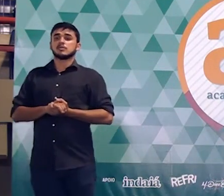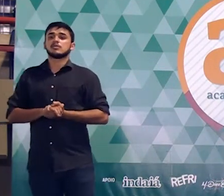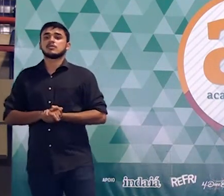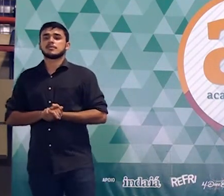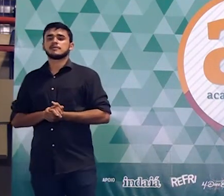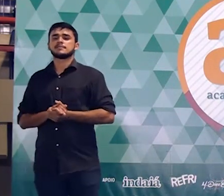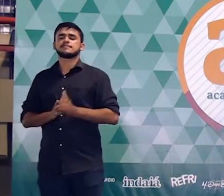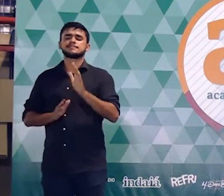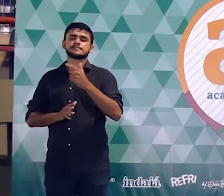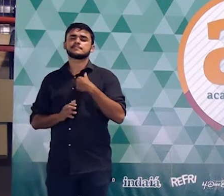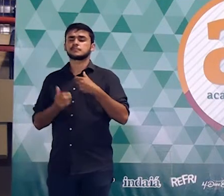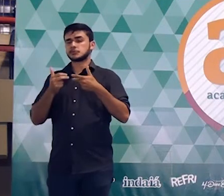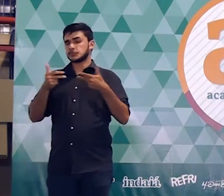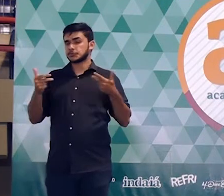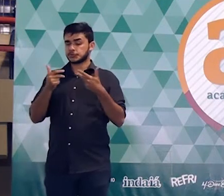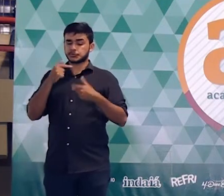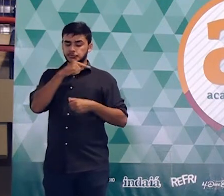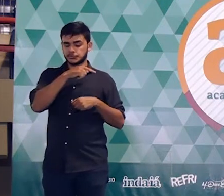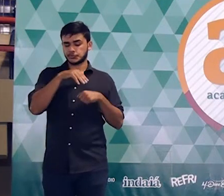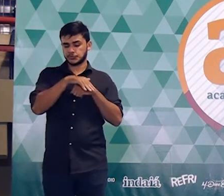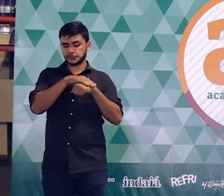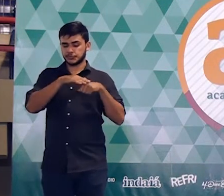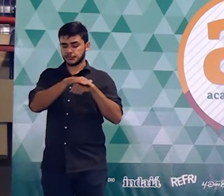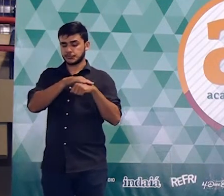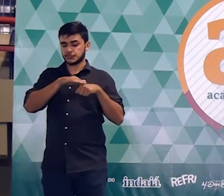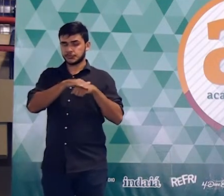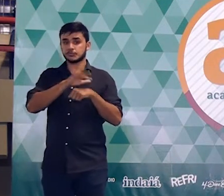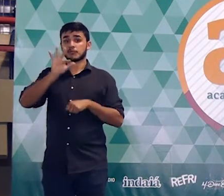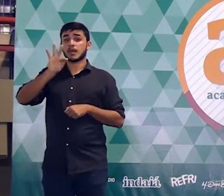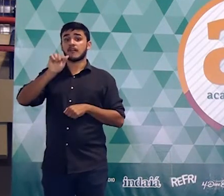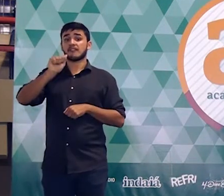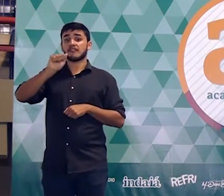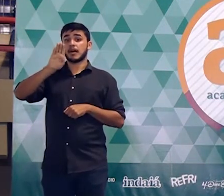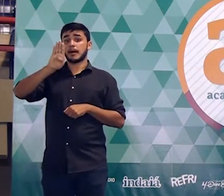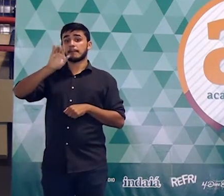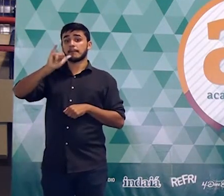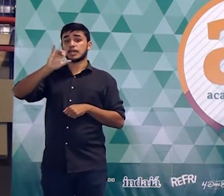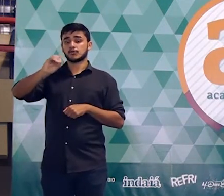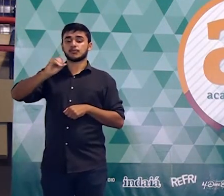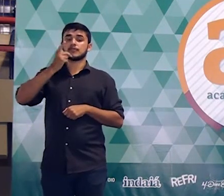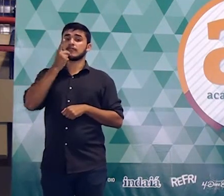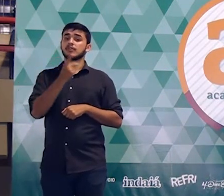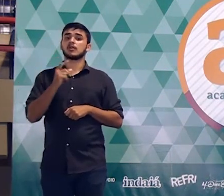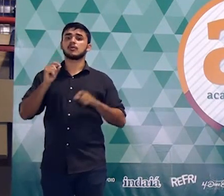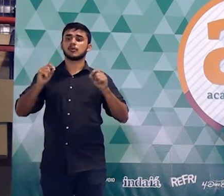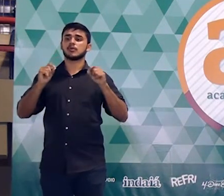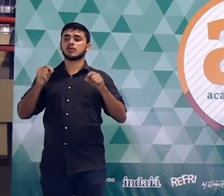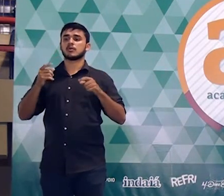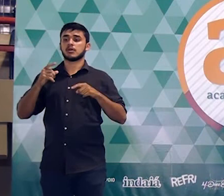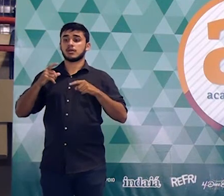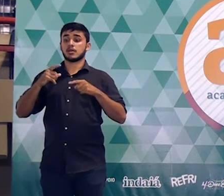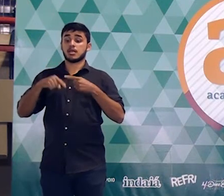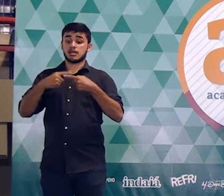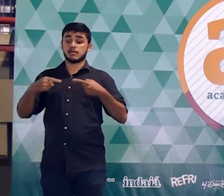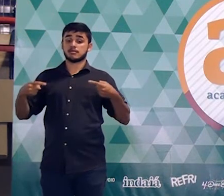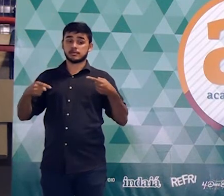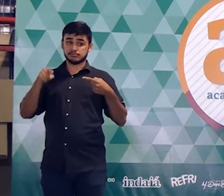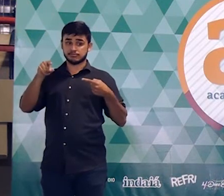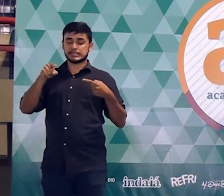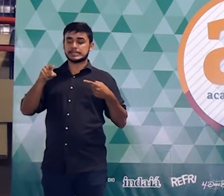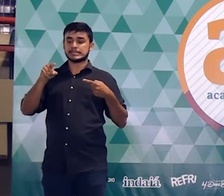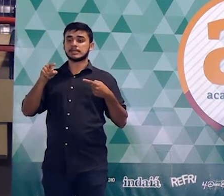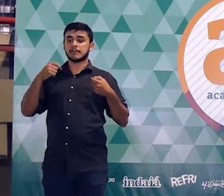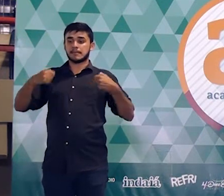Uma coisa que eu estava conversando com o Fábio a respeito da elaboração do material, gente, que a gente está